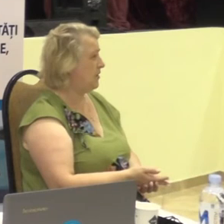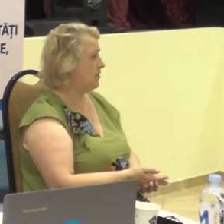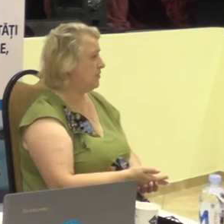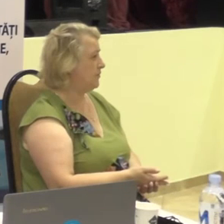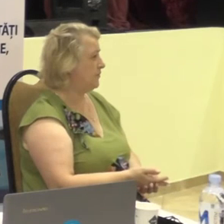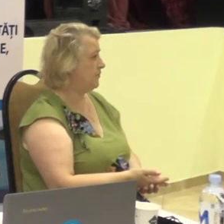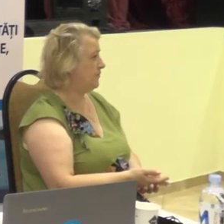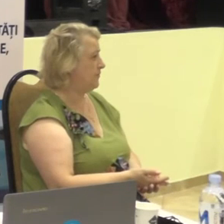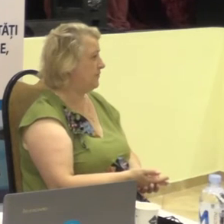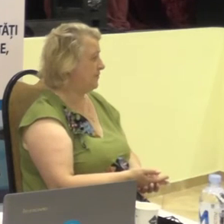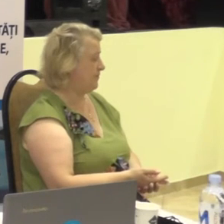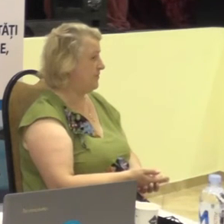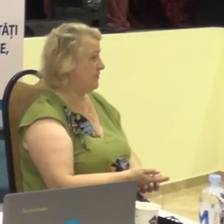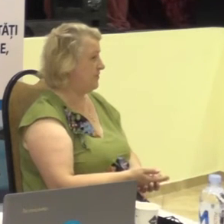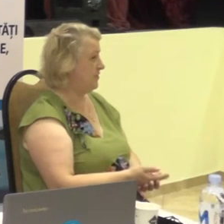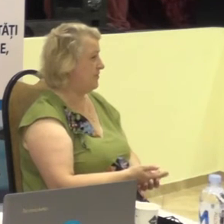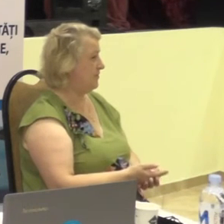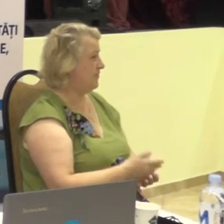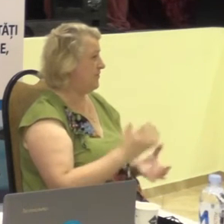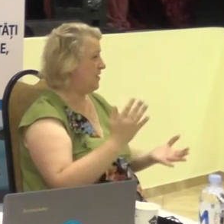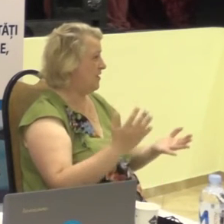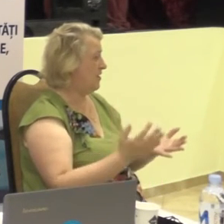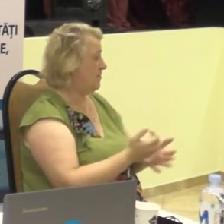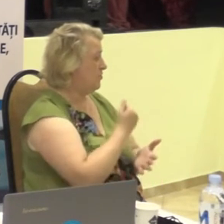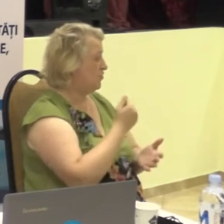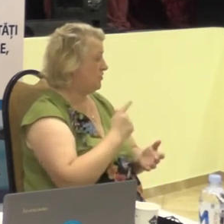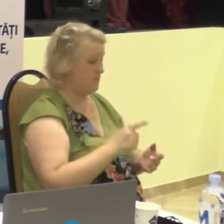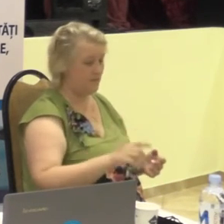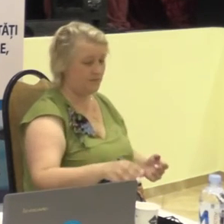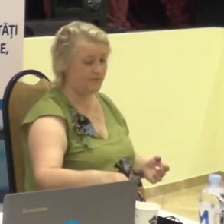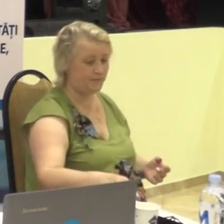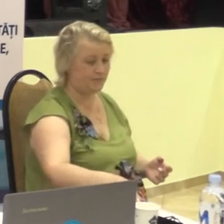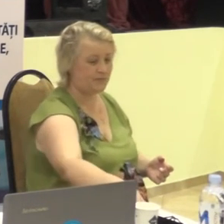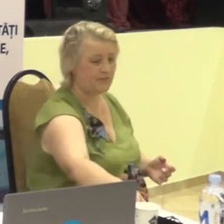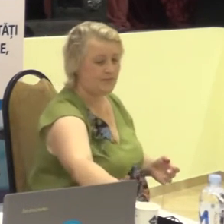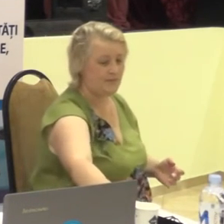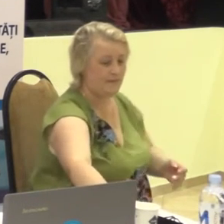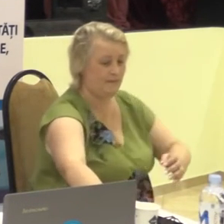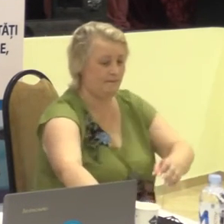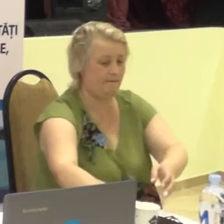Am ajuns la secția de votare.